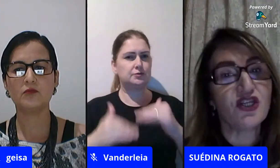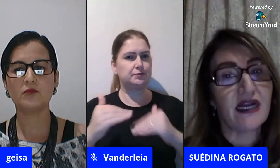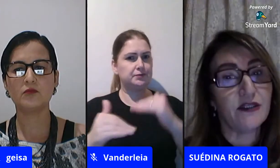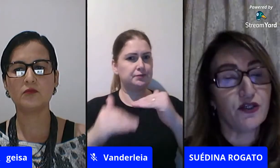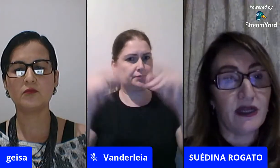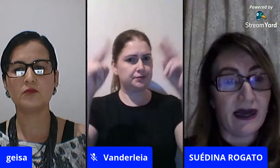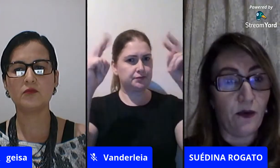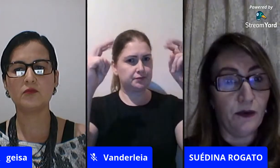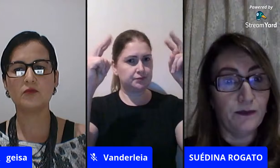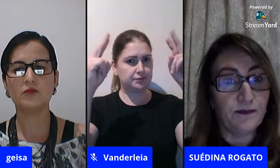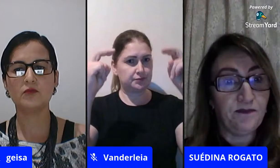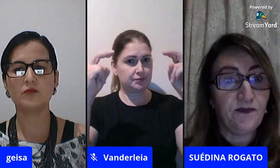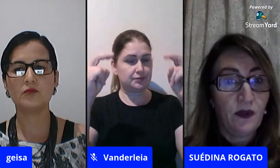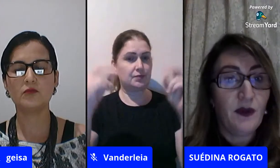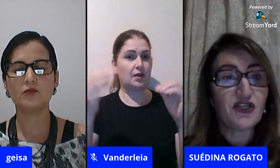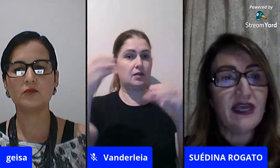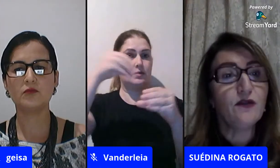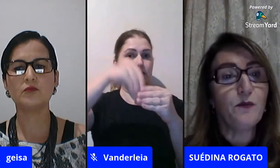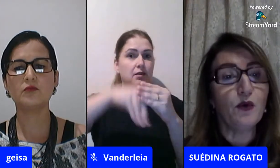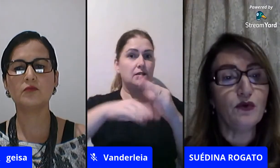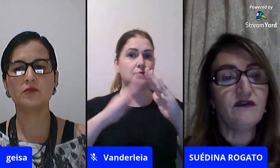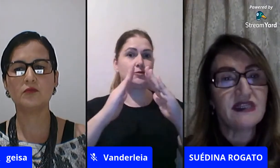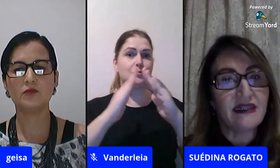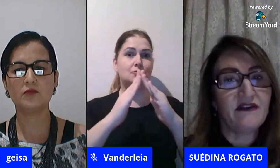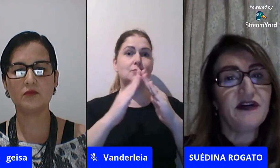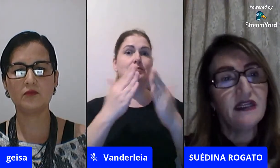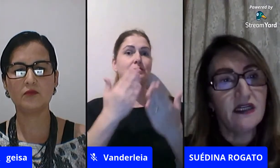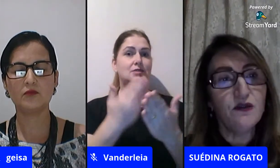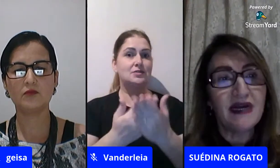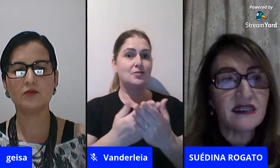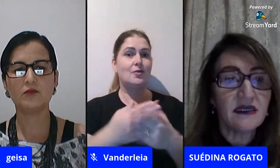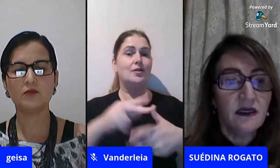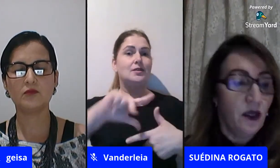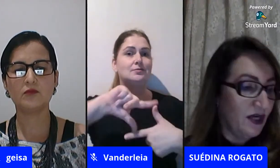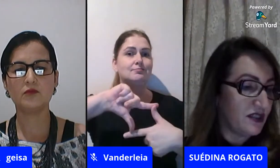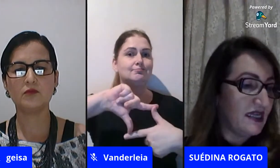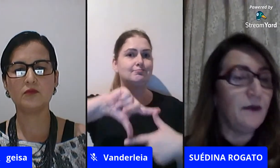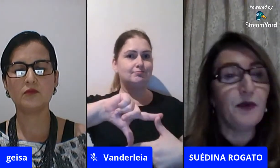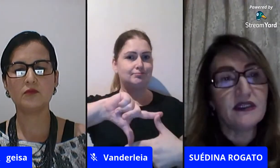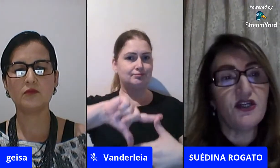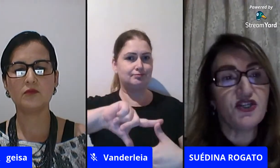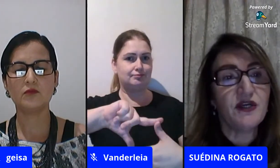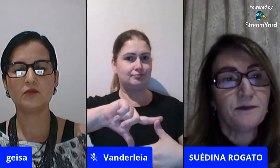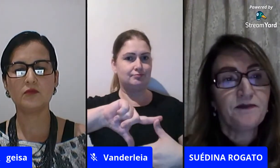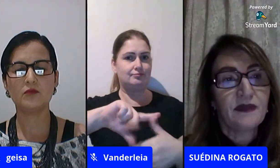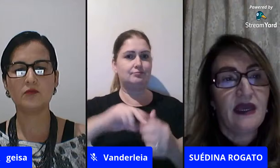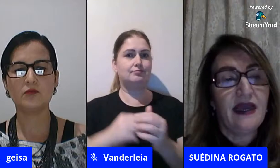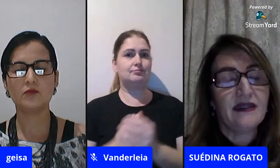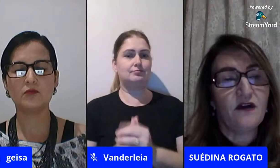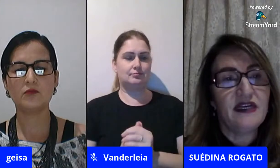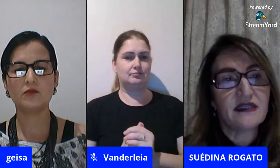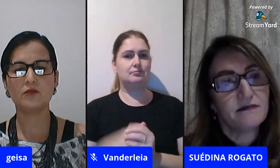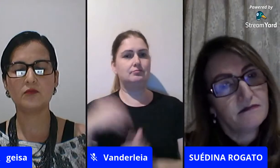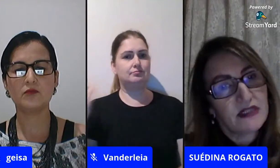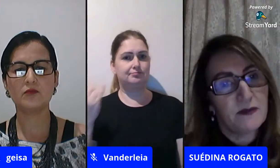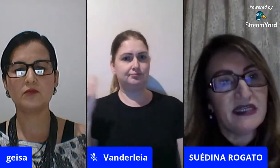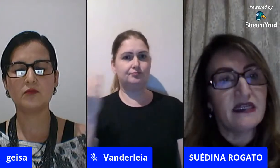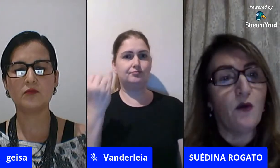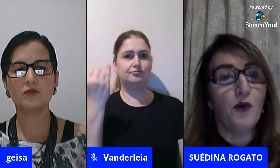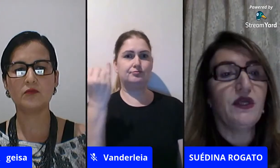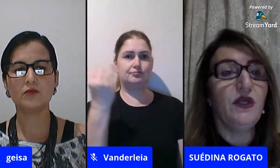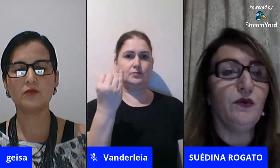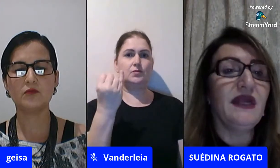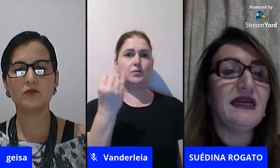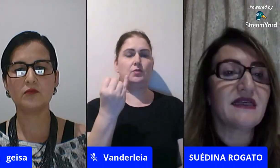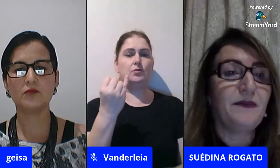extremamente tradicional eu acho que entra um pouco no que você estava falando mas eu acho que seria importante talvez